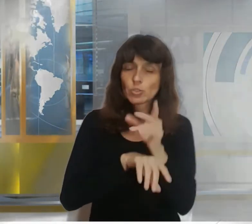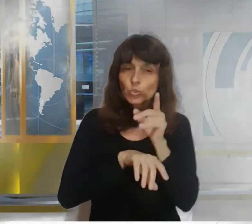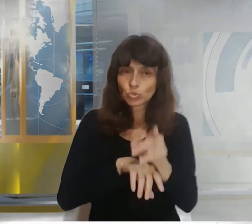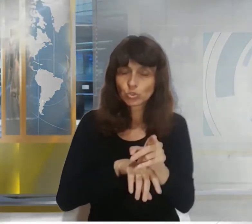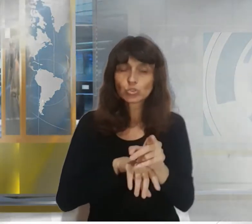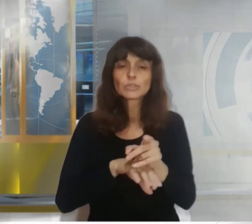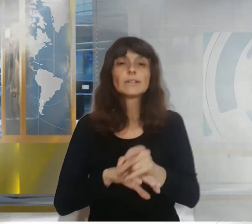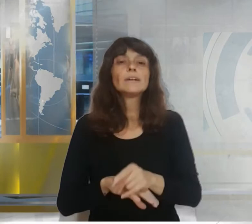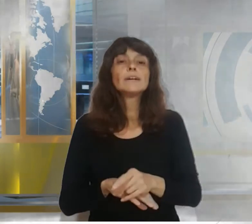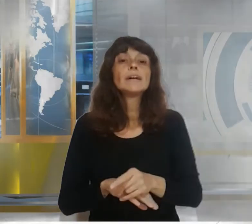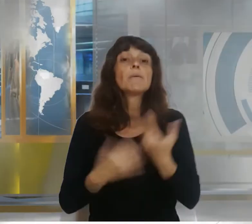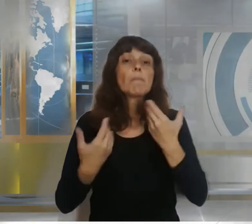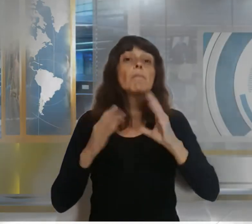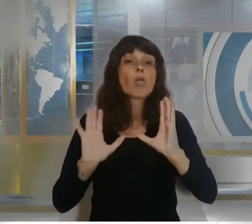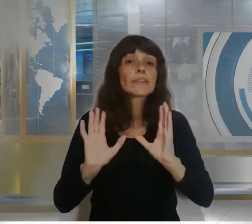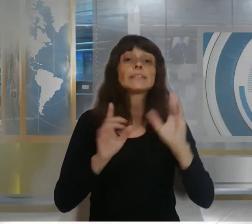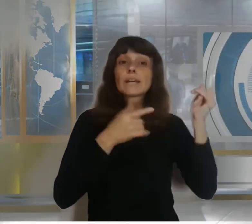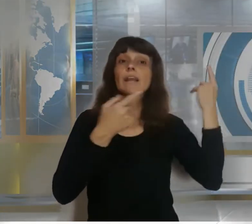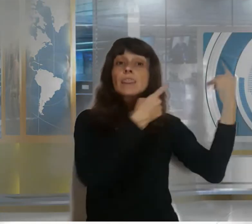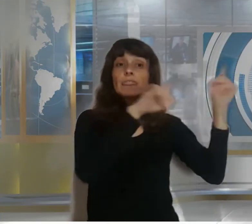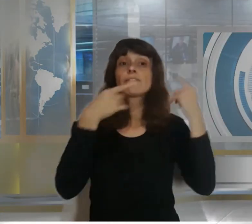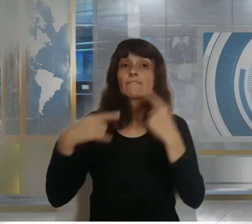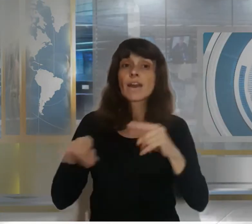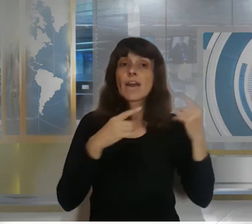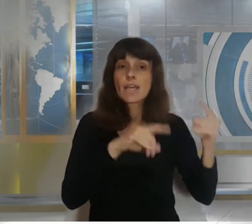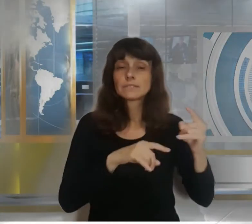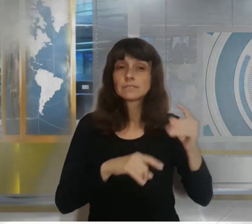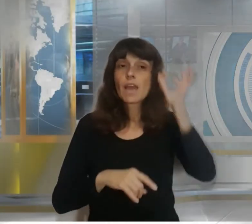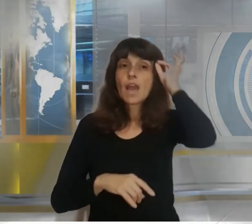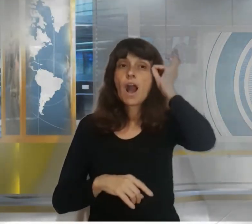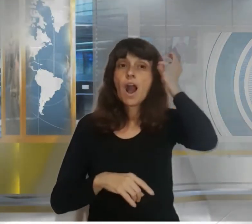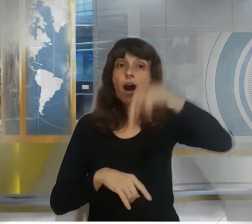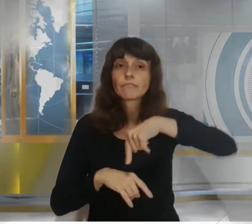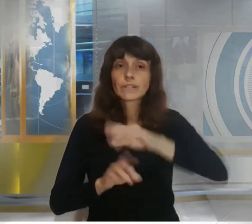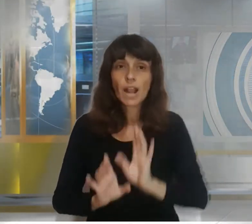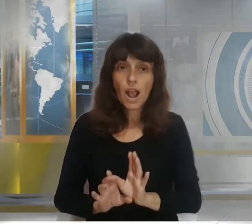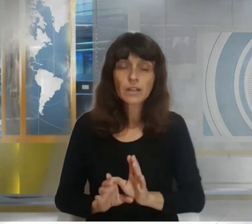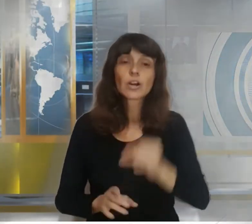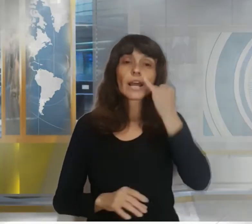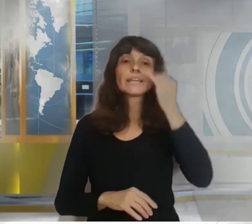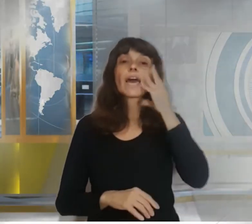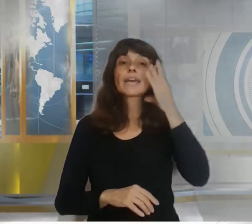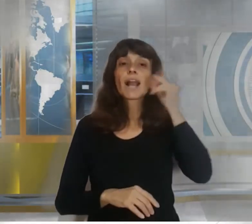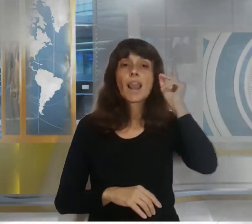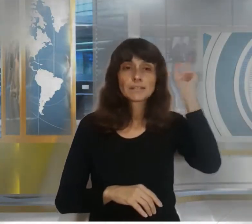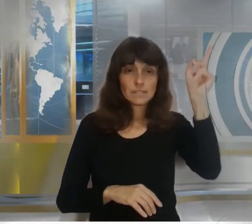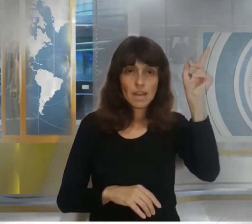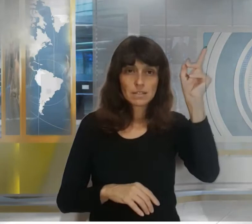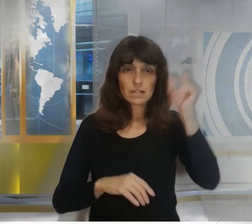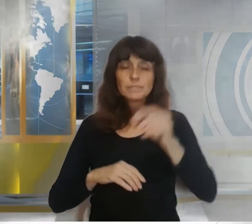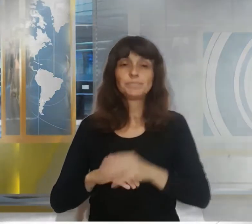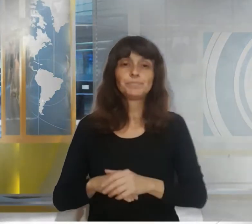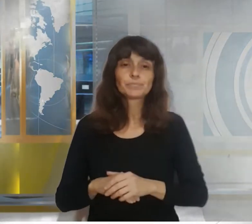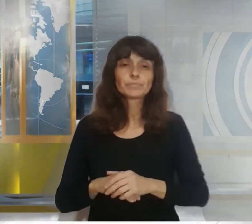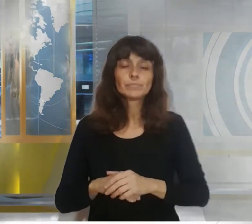covid-19 que podría ser diferente a las identificadas en el reino unido y sudáfrica